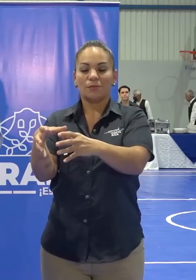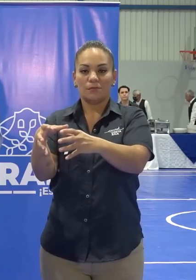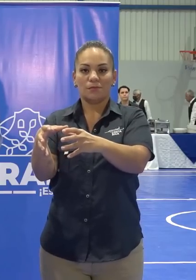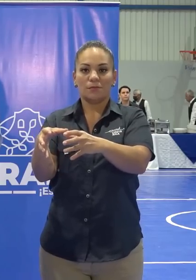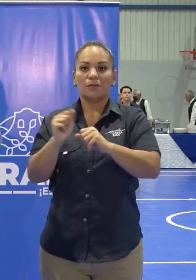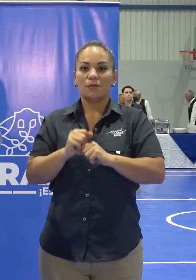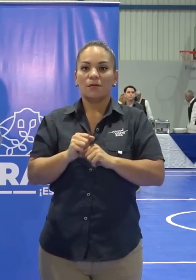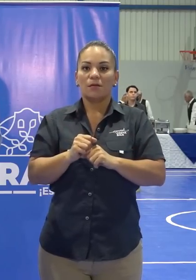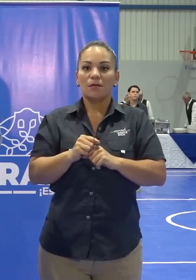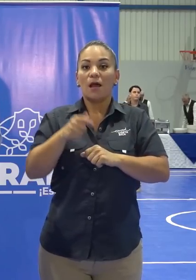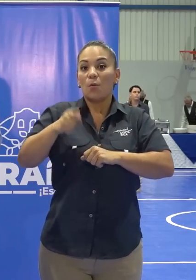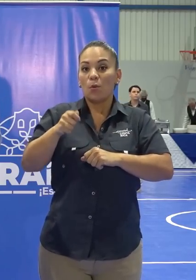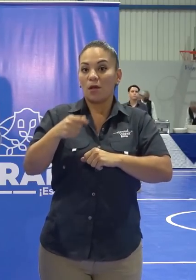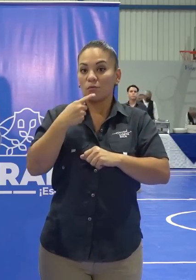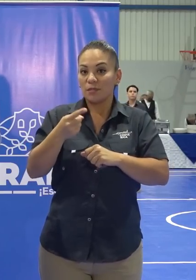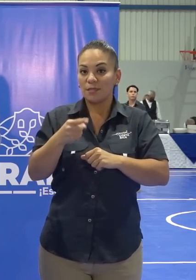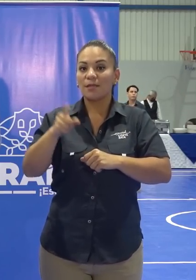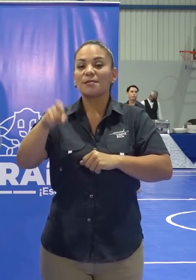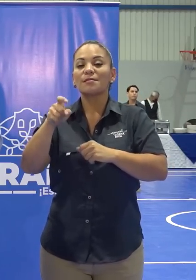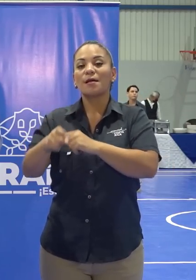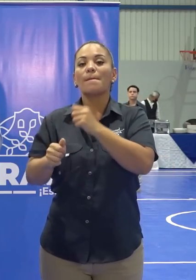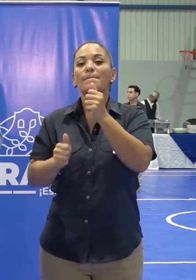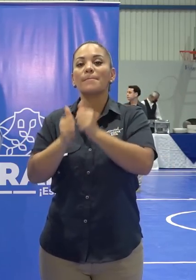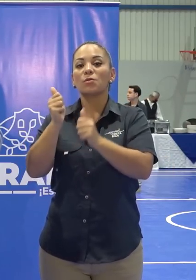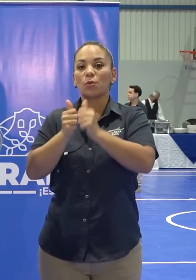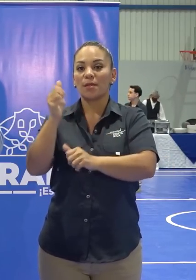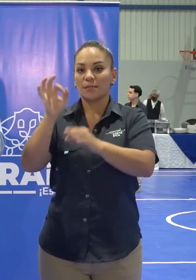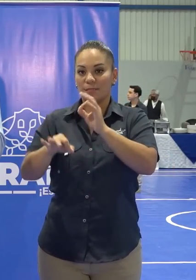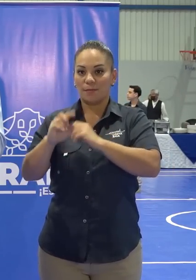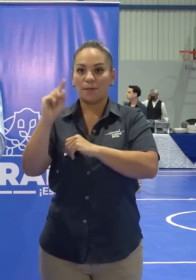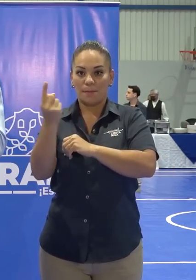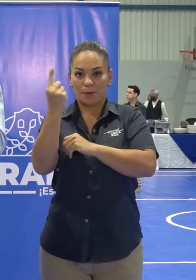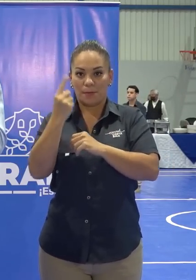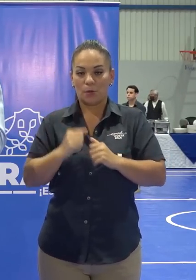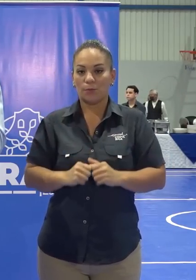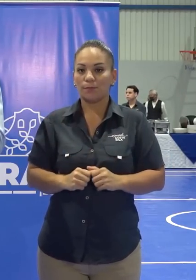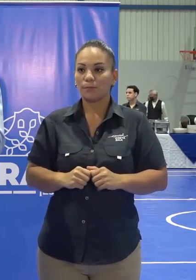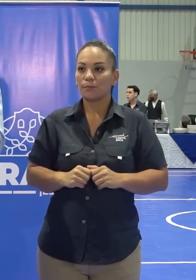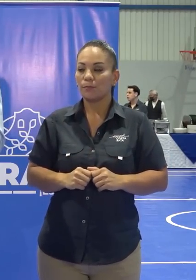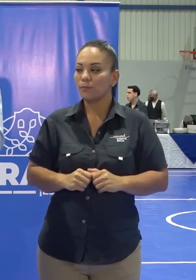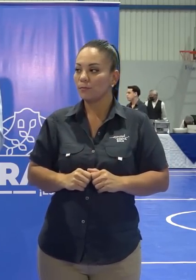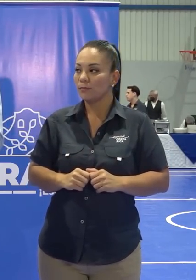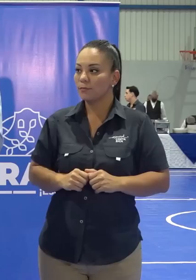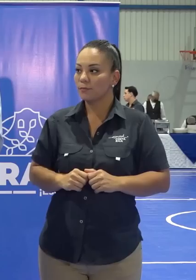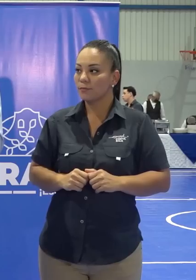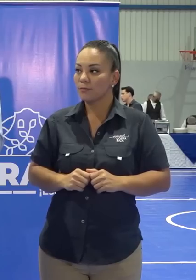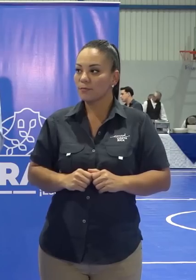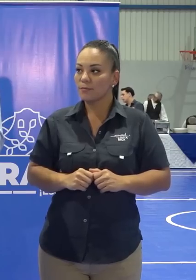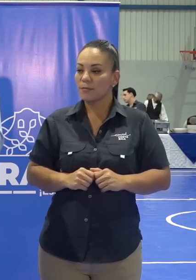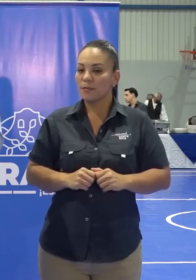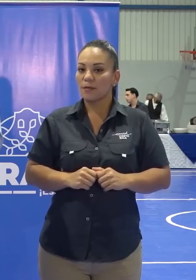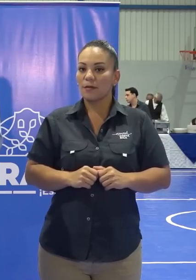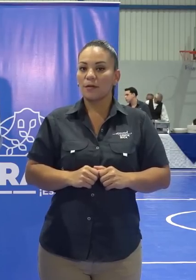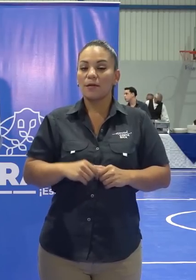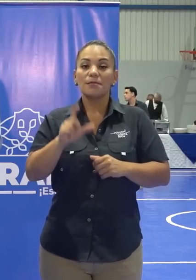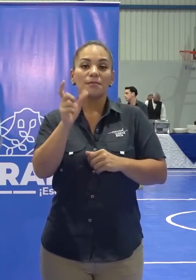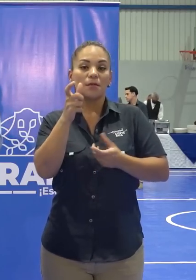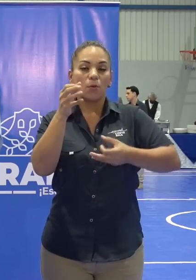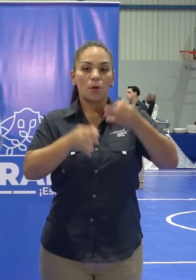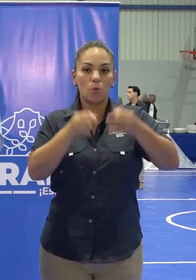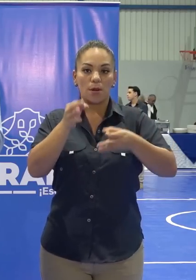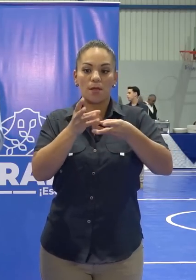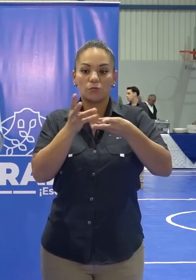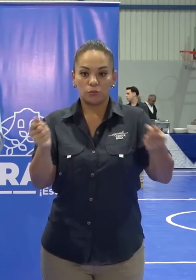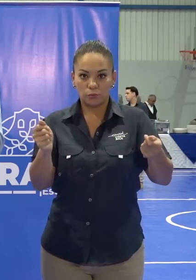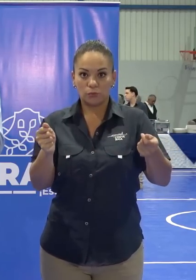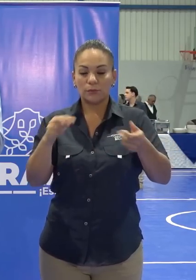se ocupa mayoría simple. Número uno, la extinción de la personería jurídica,